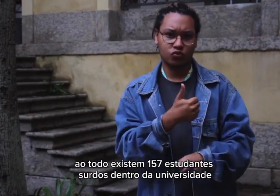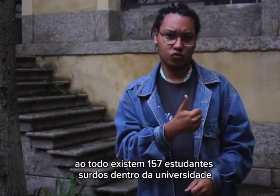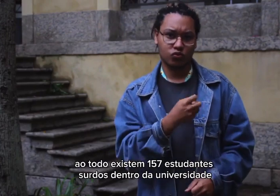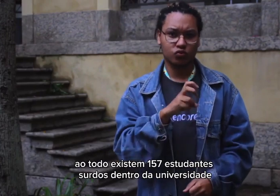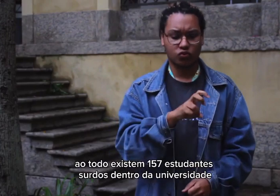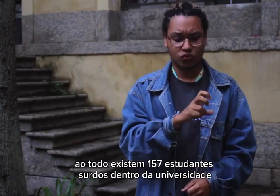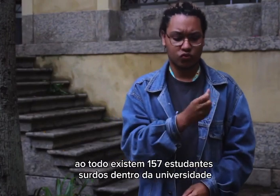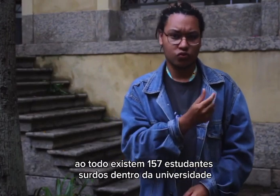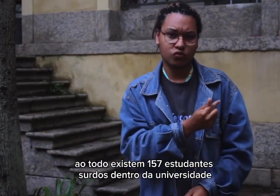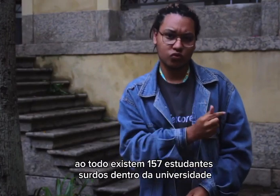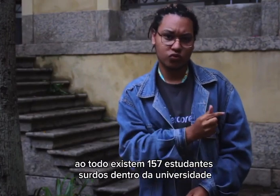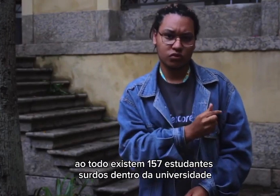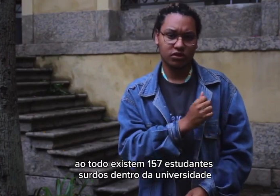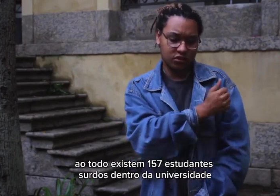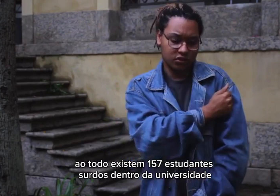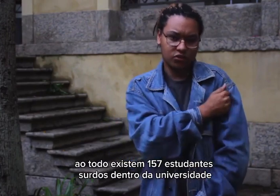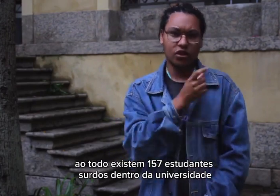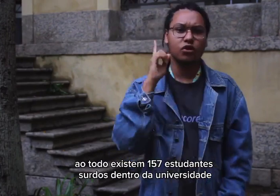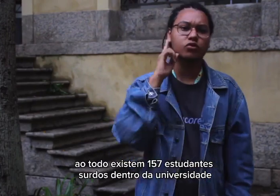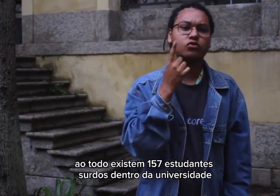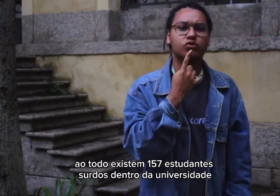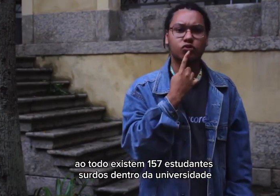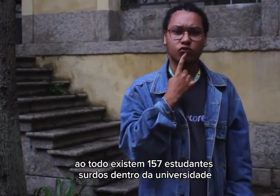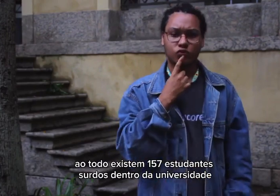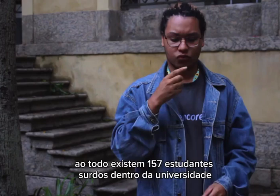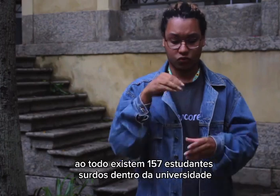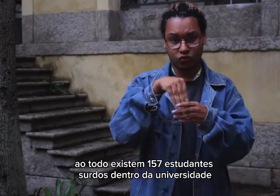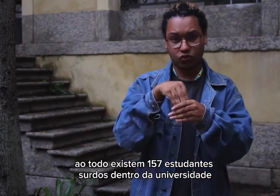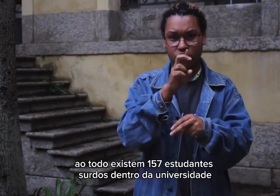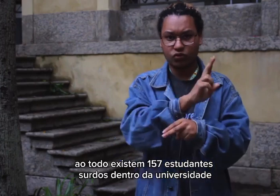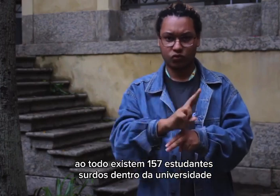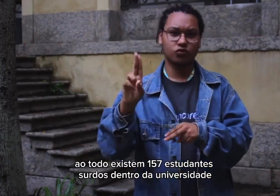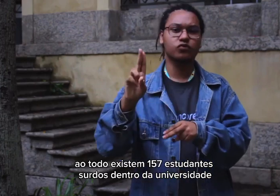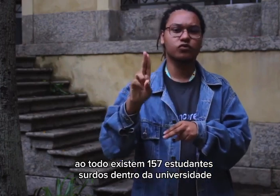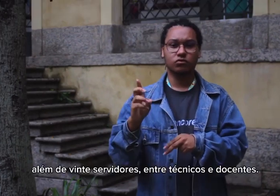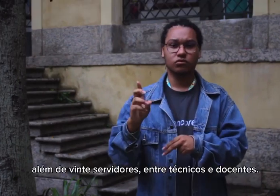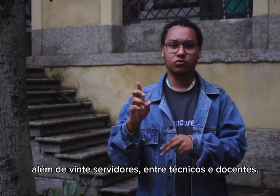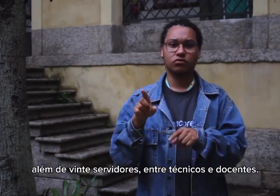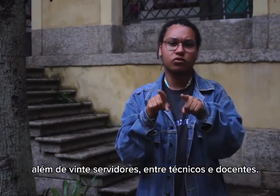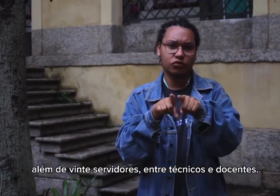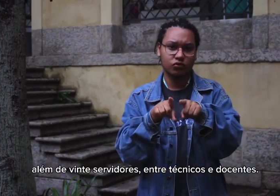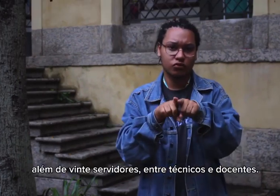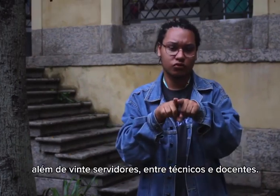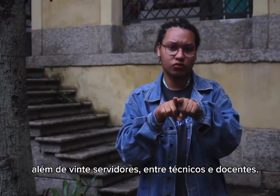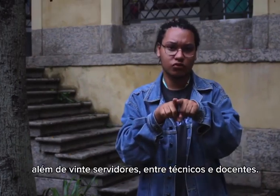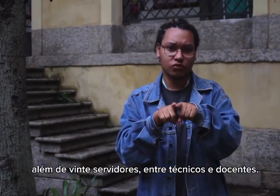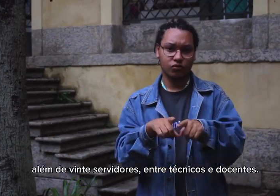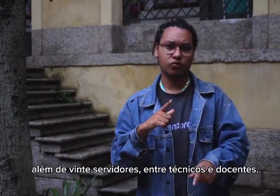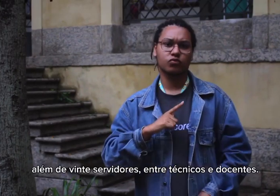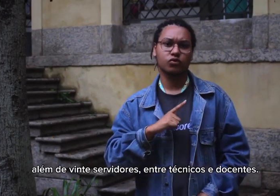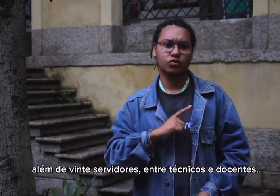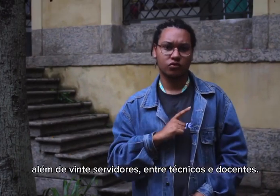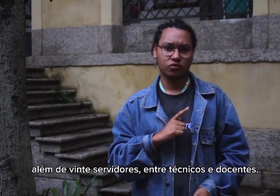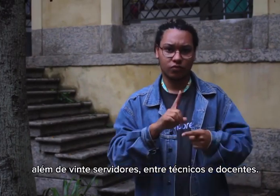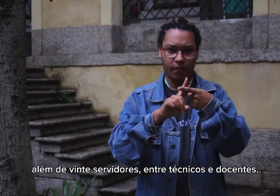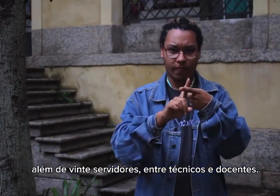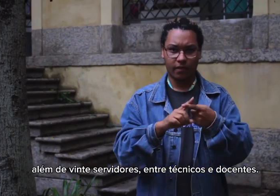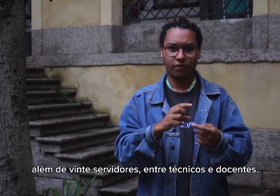todo existem 157 estudantes surdos dentro da Universidade, além de 20 servidores entre técnicos e